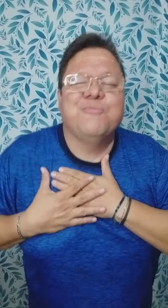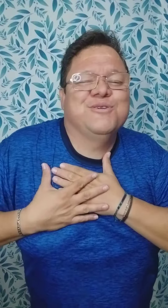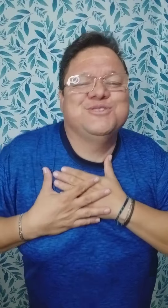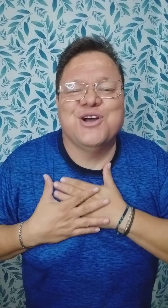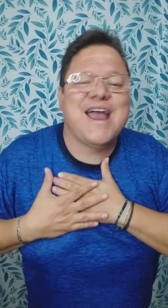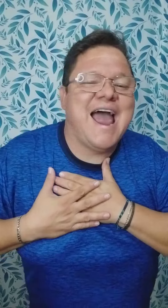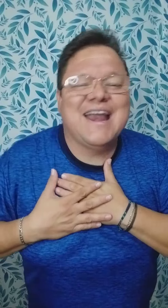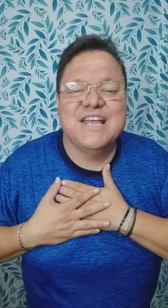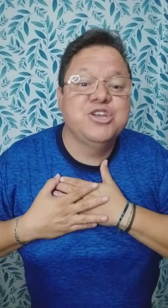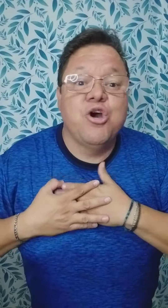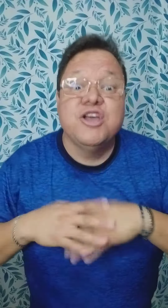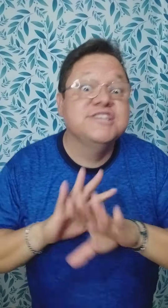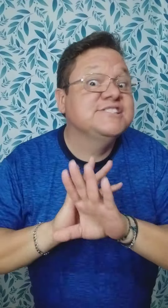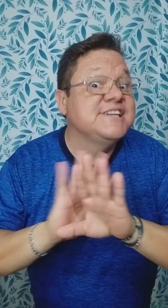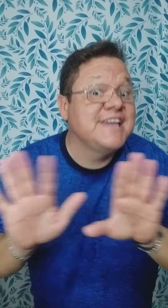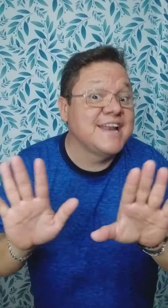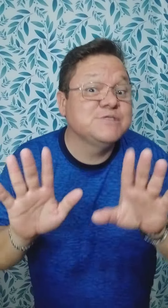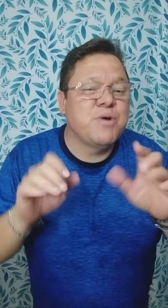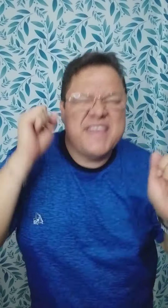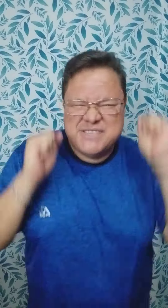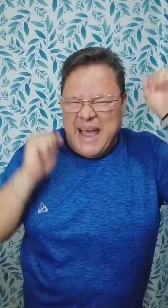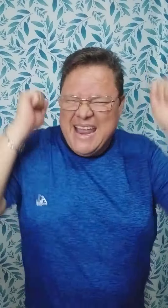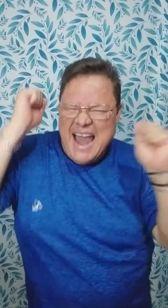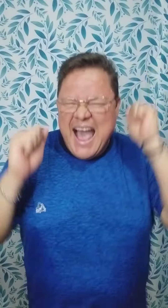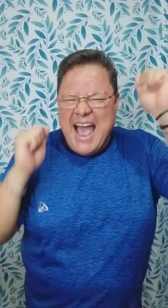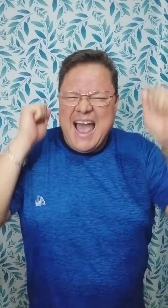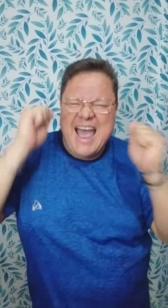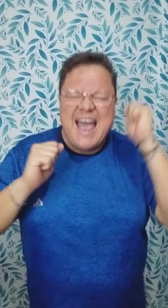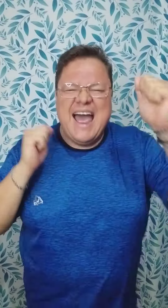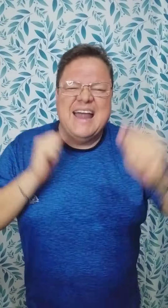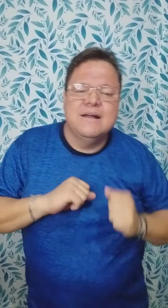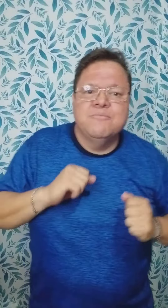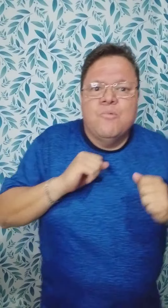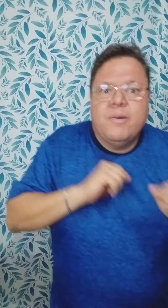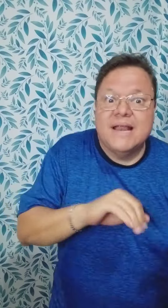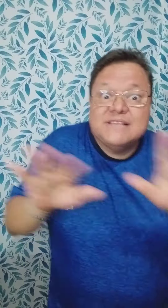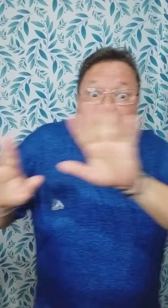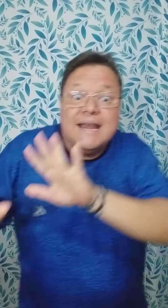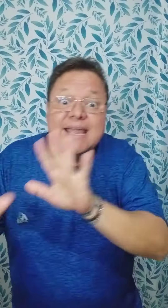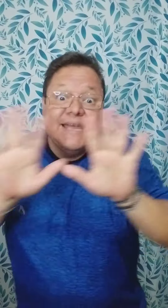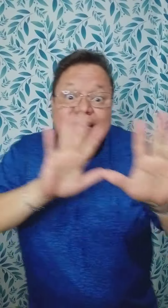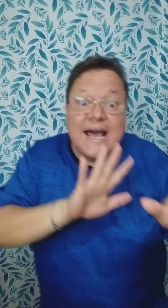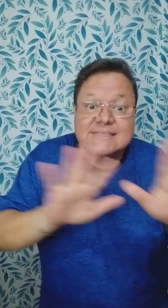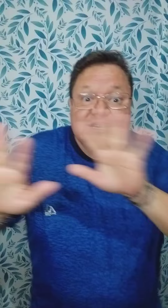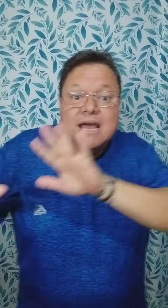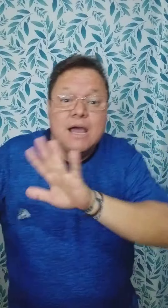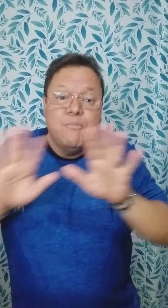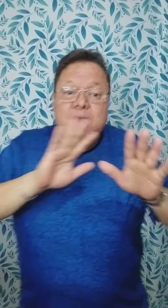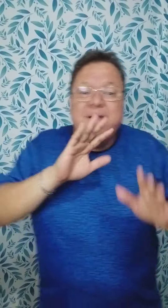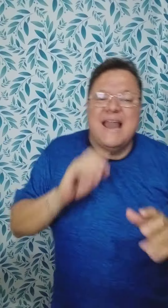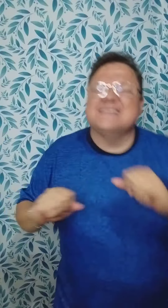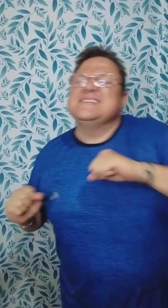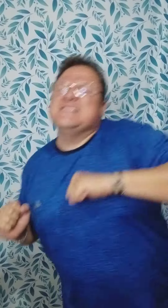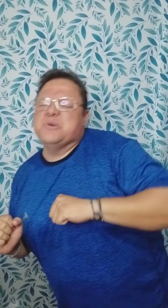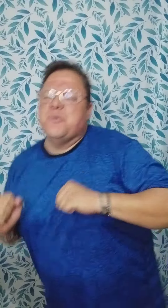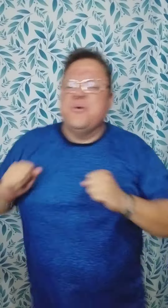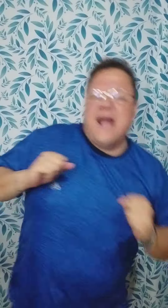mucho cariño y si quieres puedes bailar Mueve las manitas, mueve la cintura